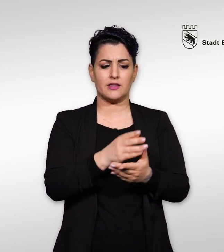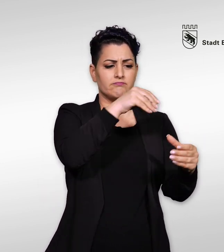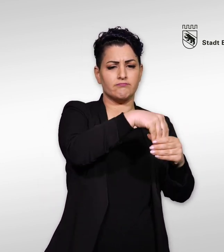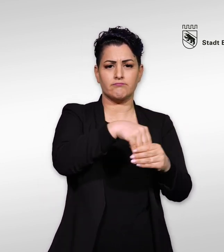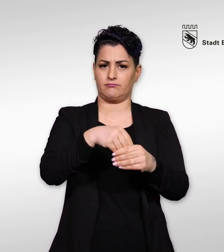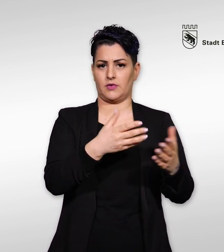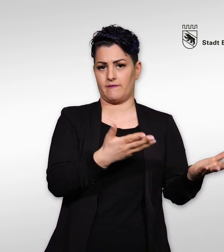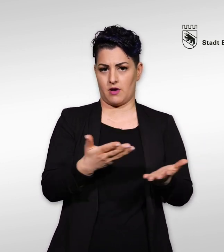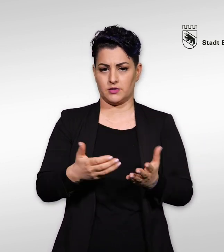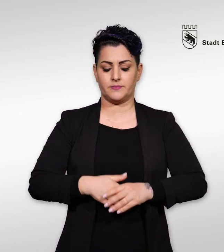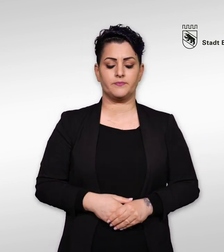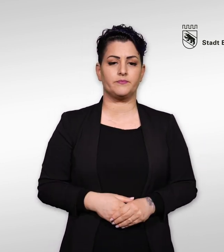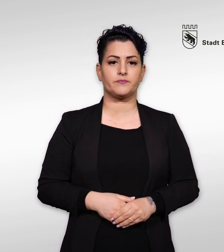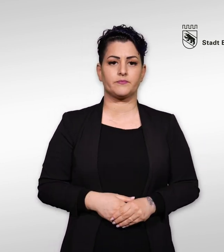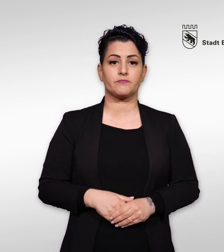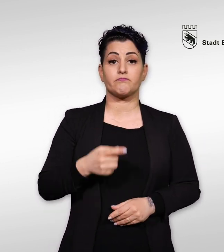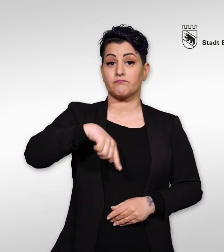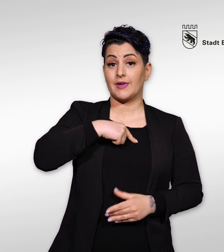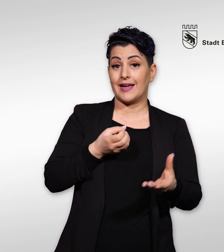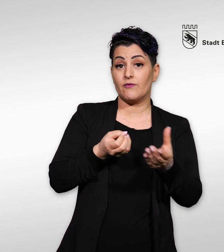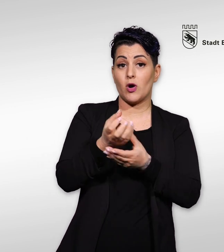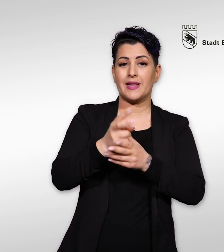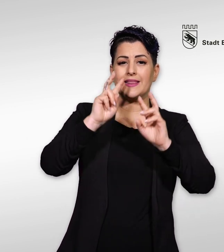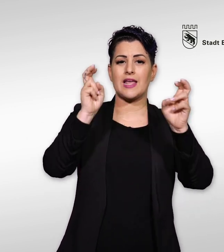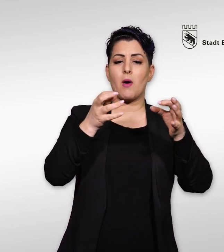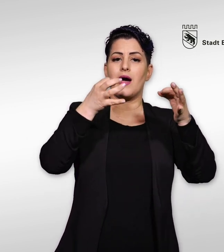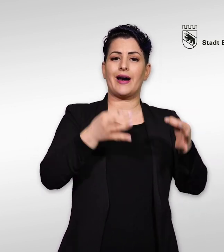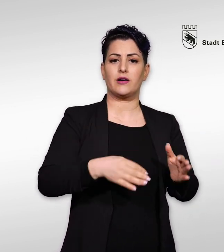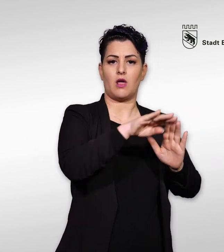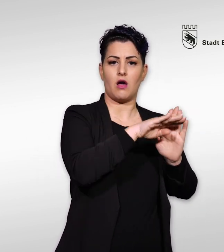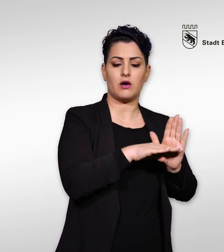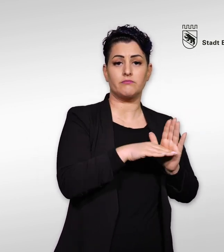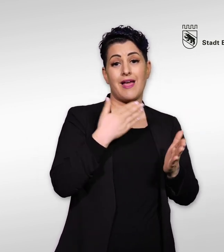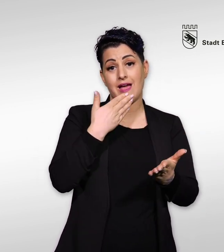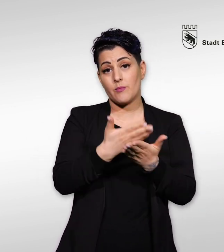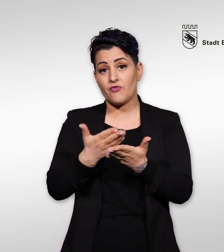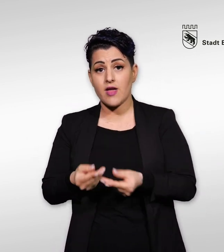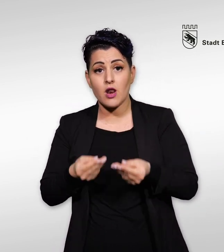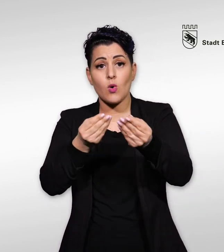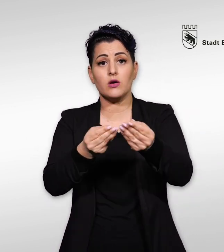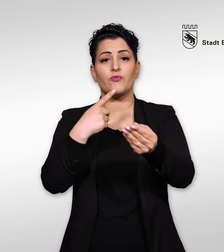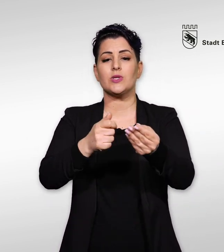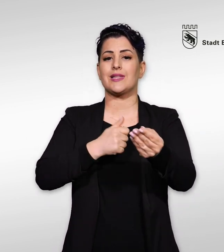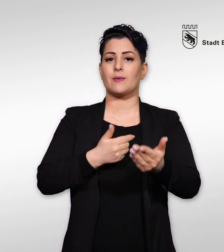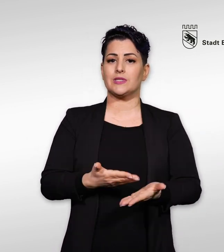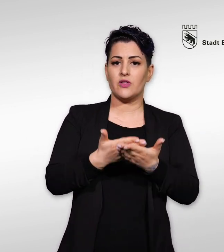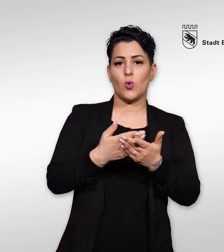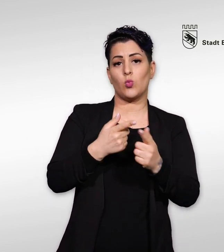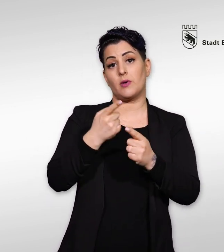Wir informieren über die Rechtslage, erteilen Empfehlungen zur Selbsthilfe und beraten Sie über die Möglichkeiten